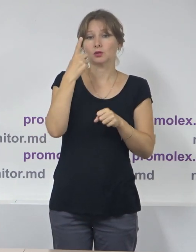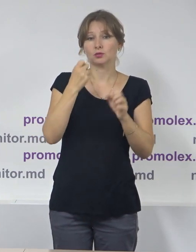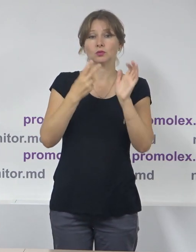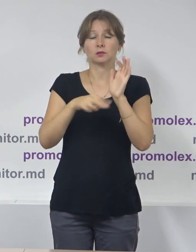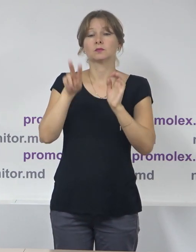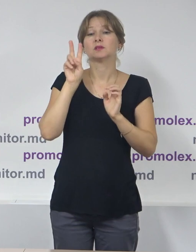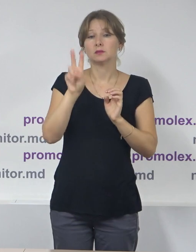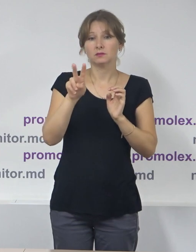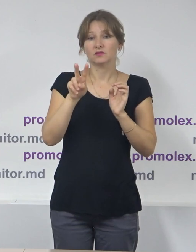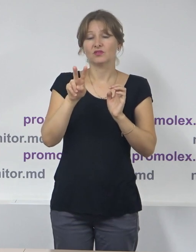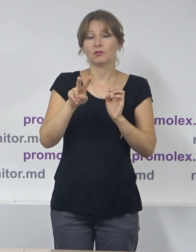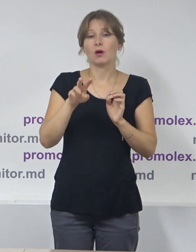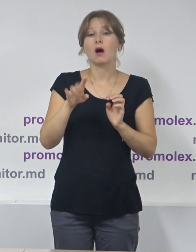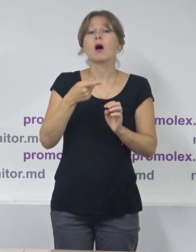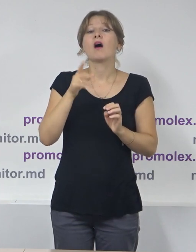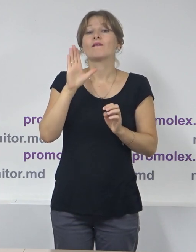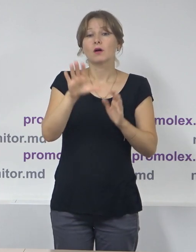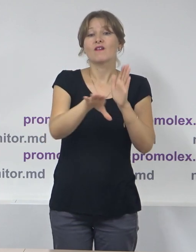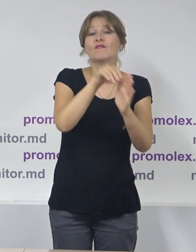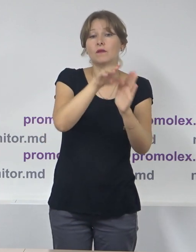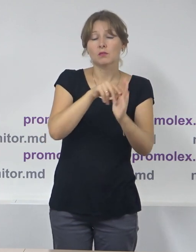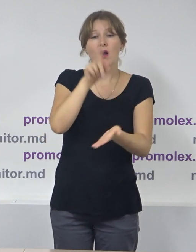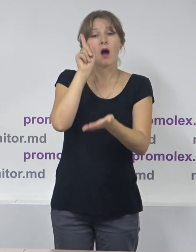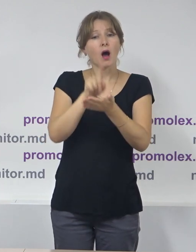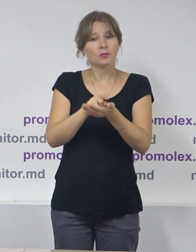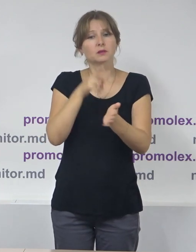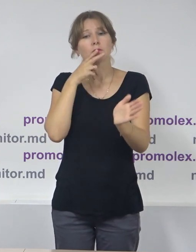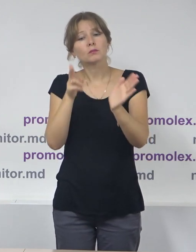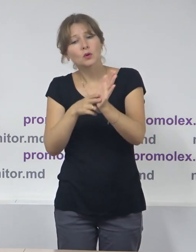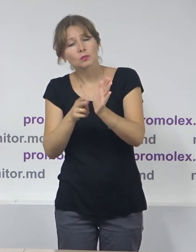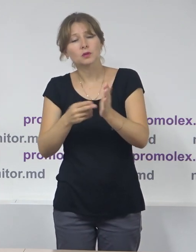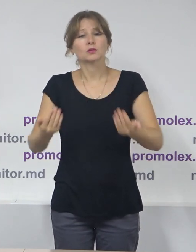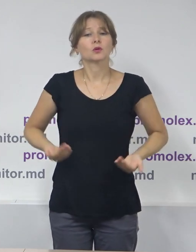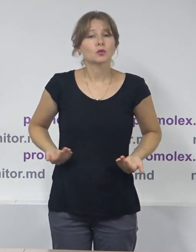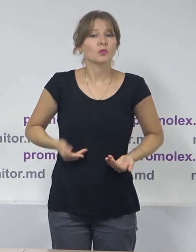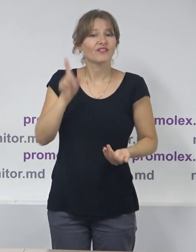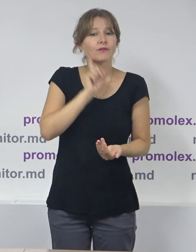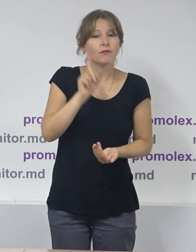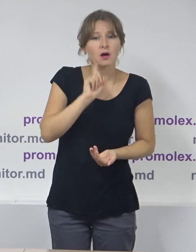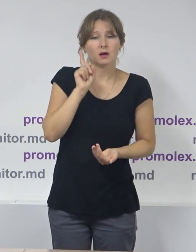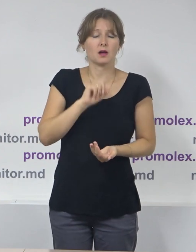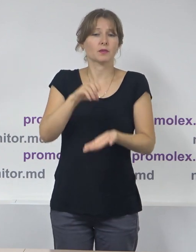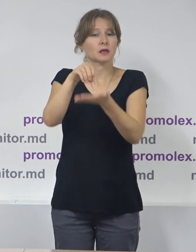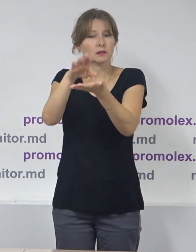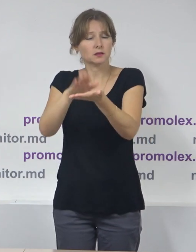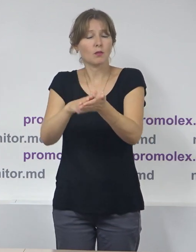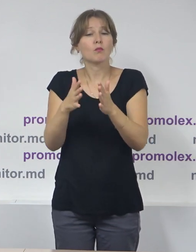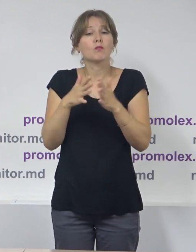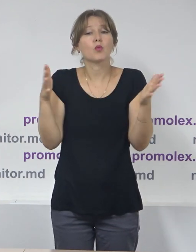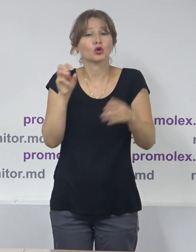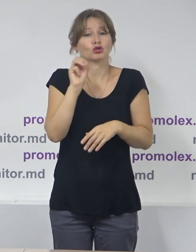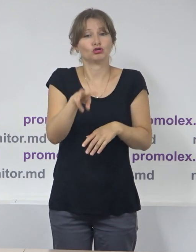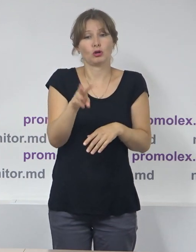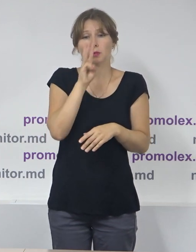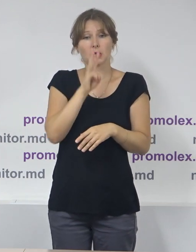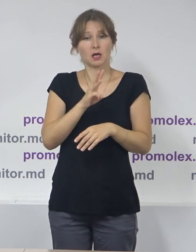Electoral, la alegerile locale cetățeanul trebuie să aibă domiciliu sau reședință temporară înregistrată cu mai mult de 3 luni până la